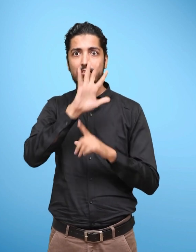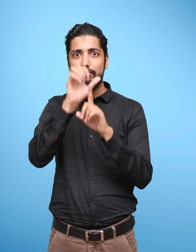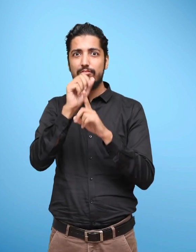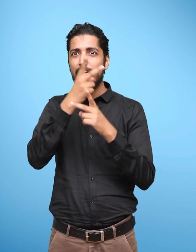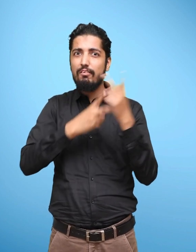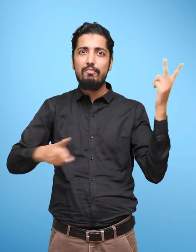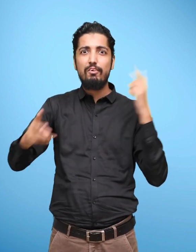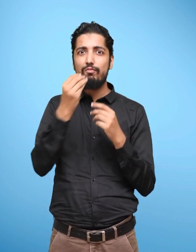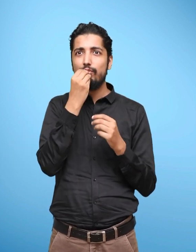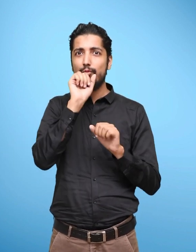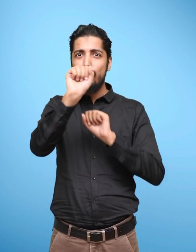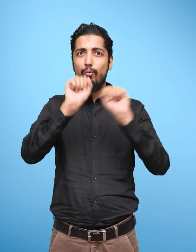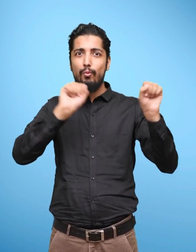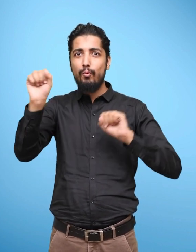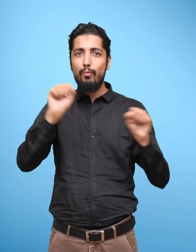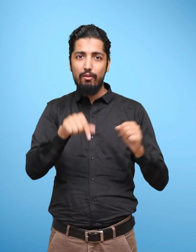country.